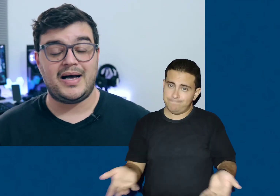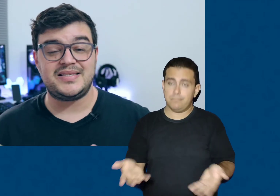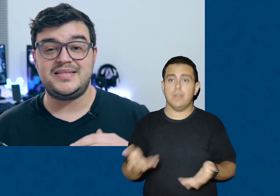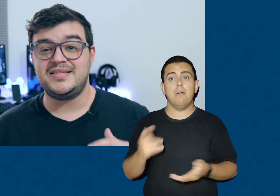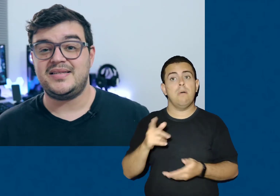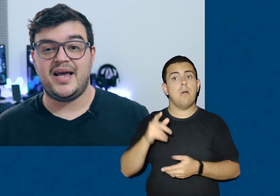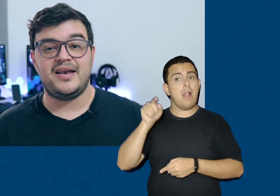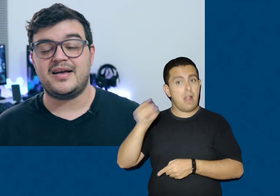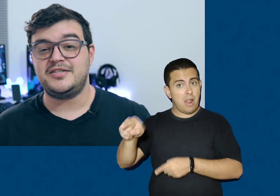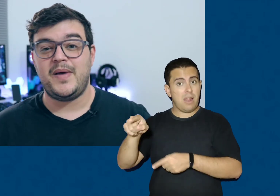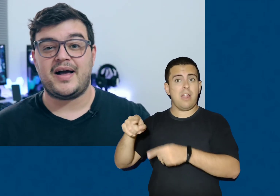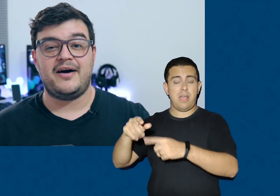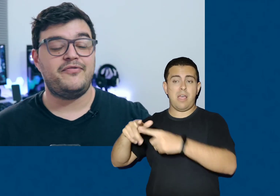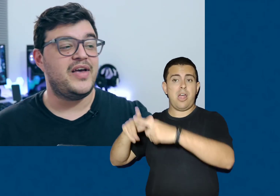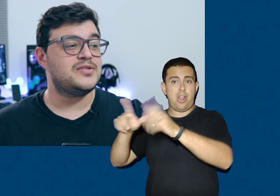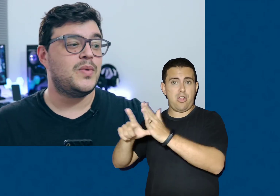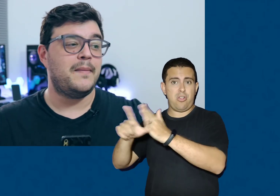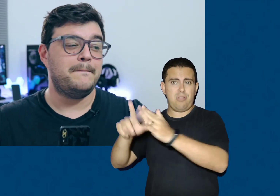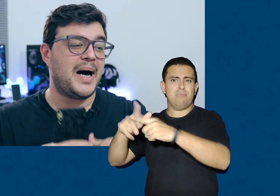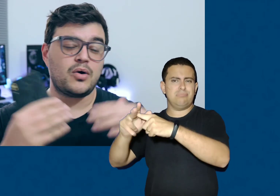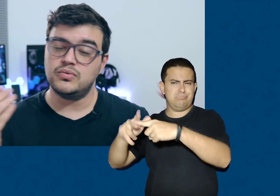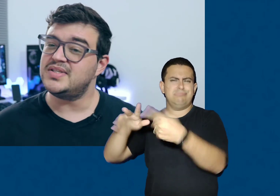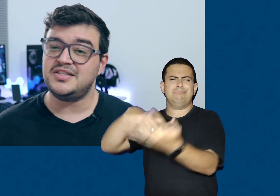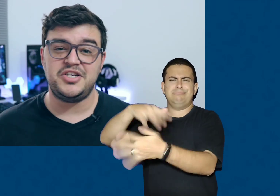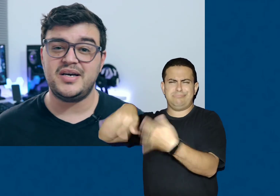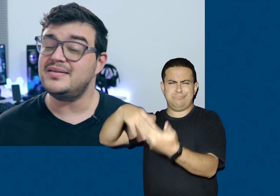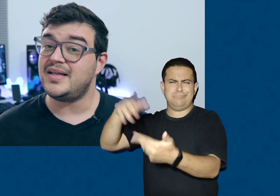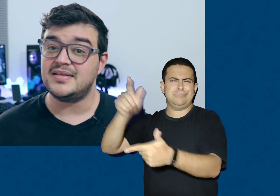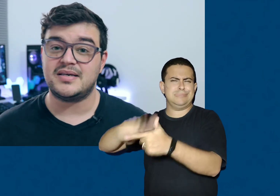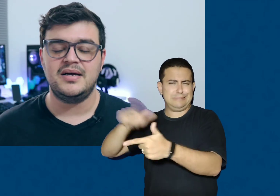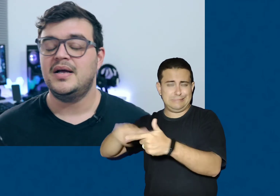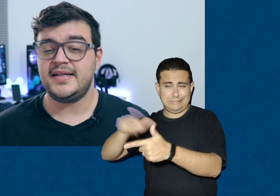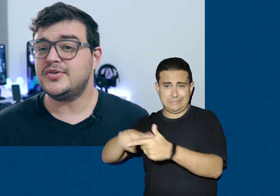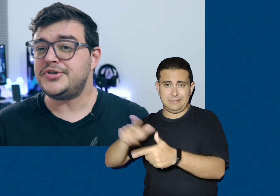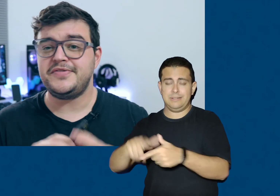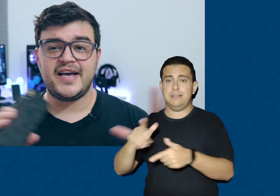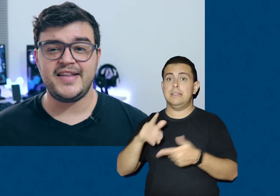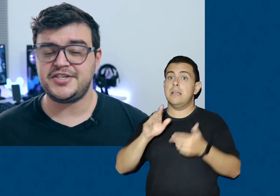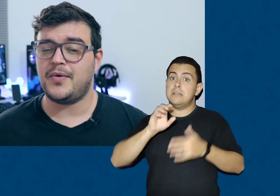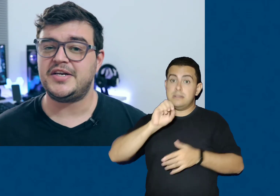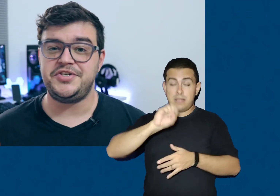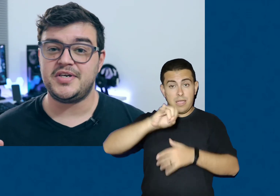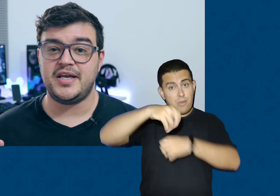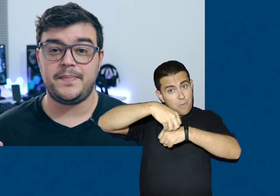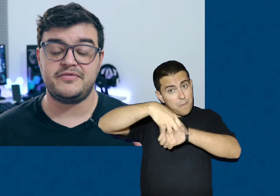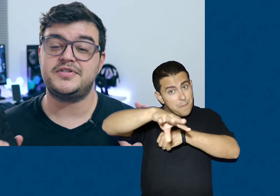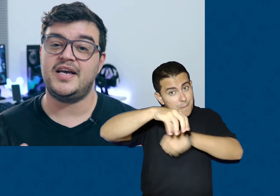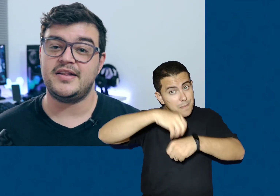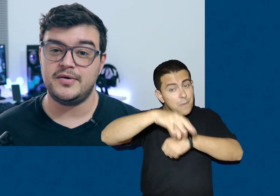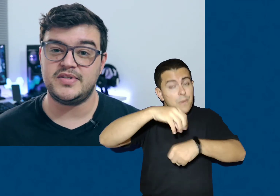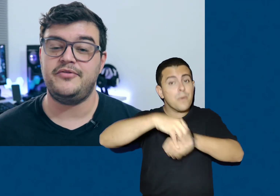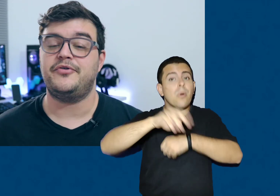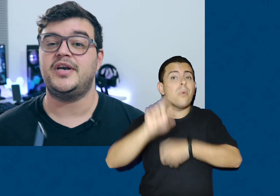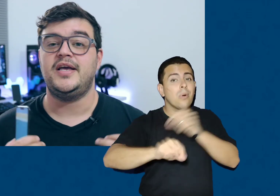a assistência técnica de BH fez uma bagunça gigantesca, então se eu tiver que deixar uma dica aí para você que tem um Zenfone